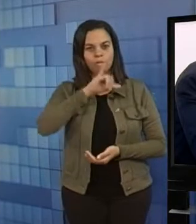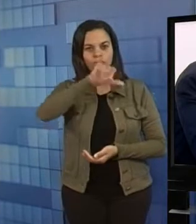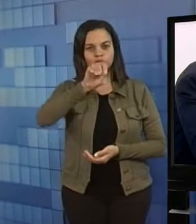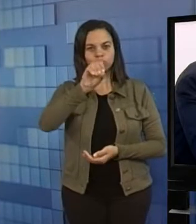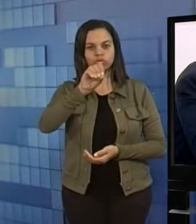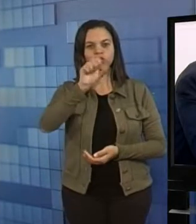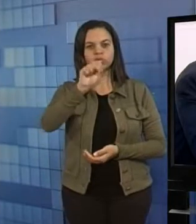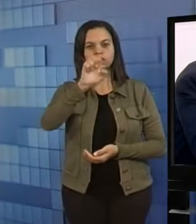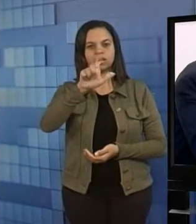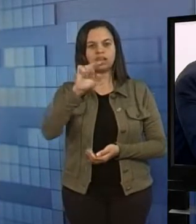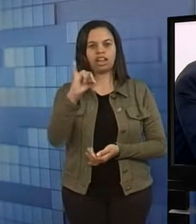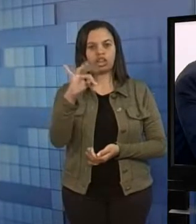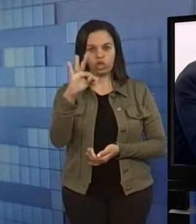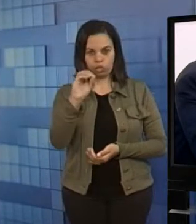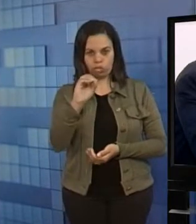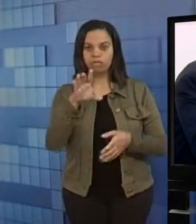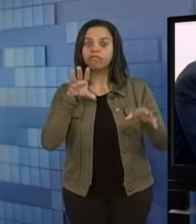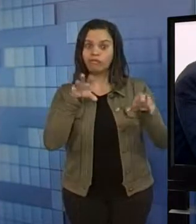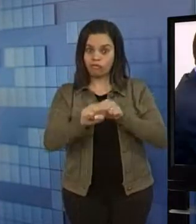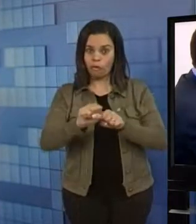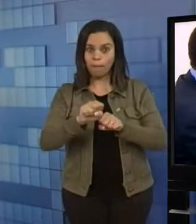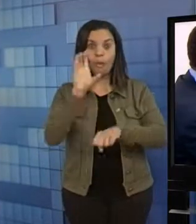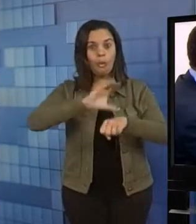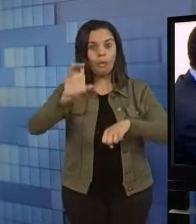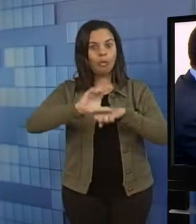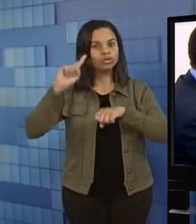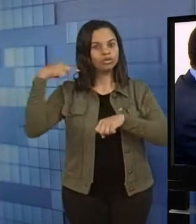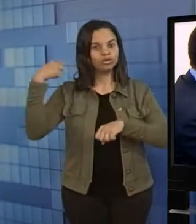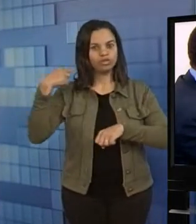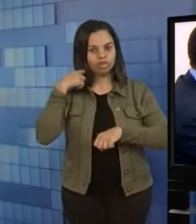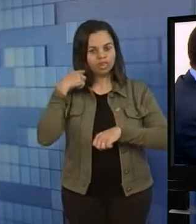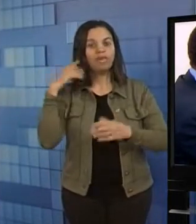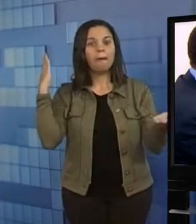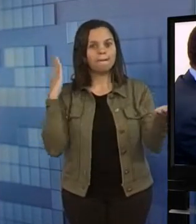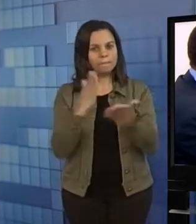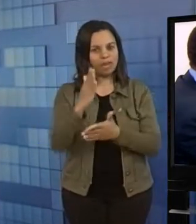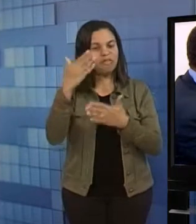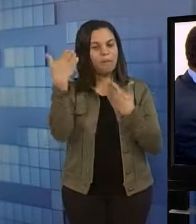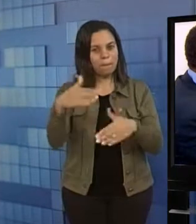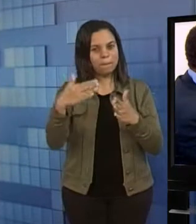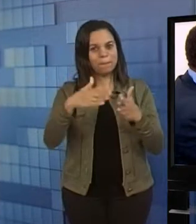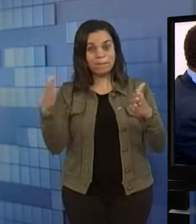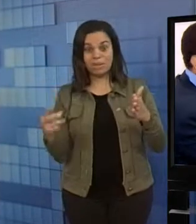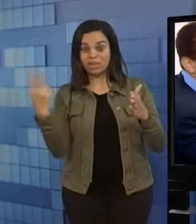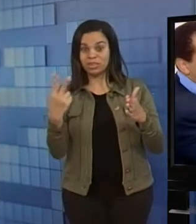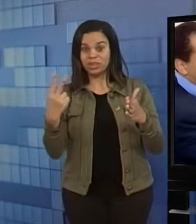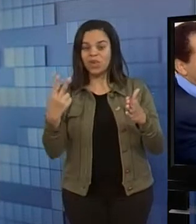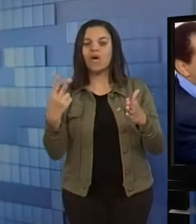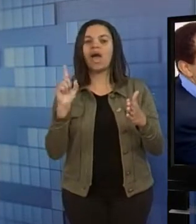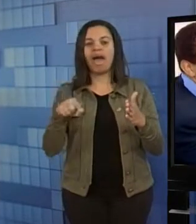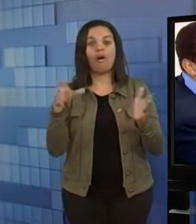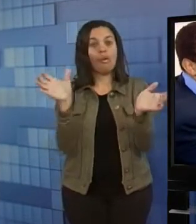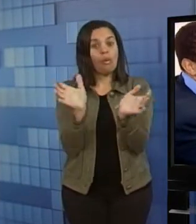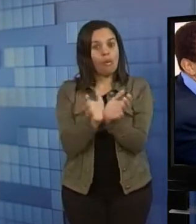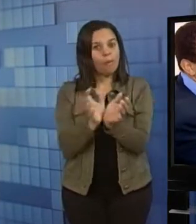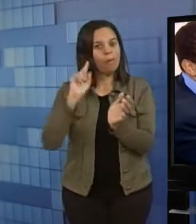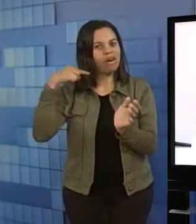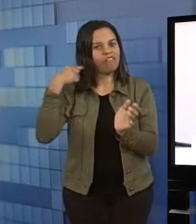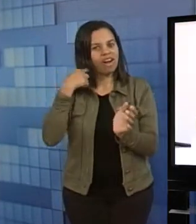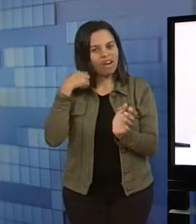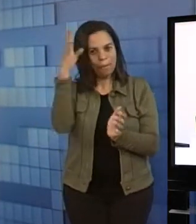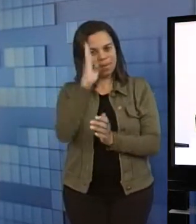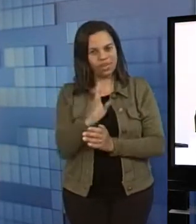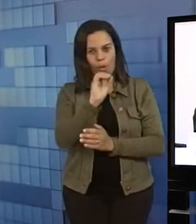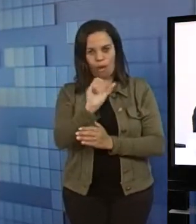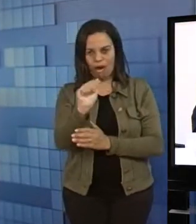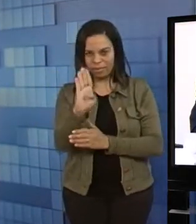Joselito do Santo Souza, formando do curso de Direito, acaba de ser aprovado na segunda fase da prova da Ordem dos Advogados do Brasil, OAB.